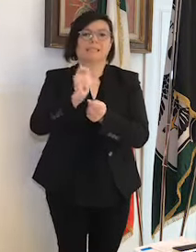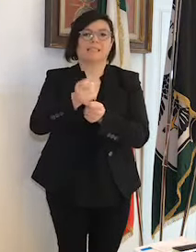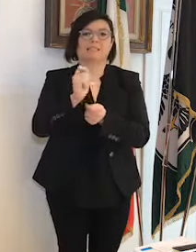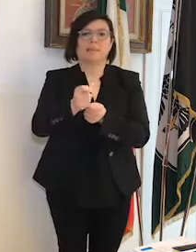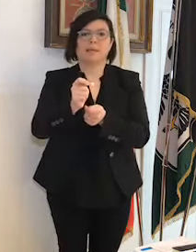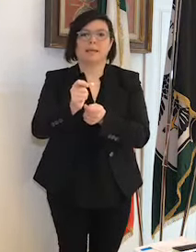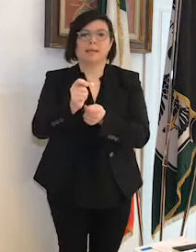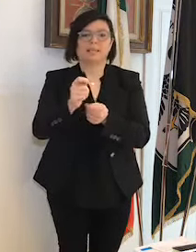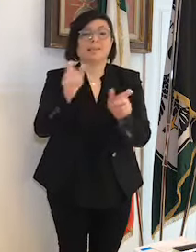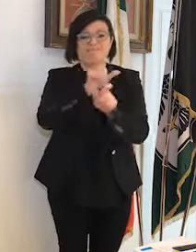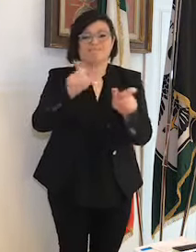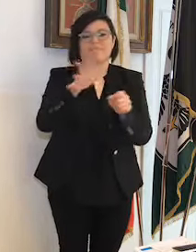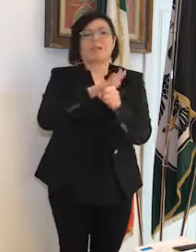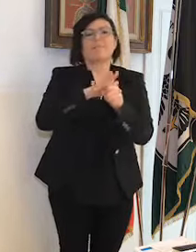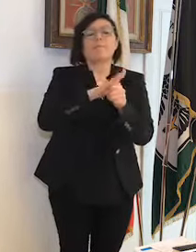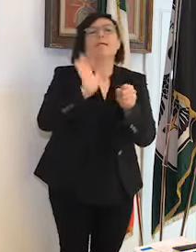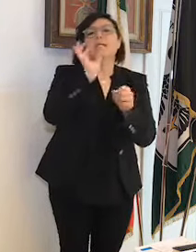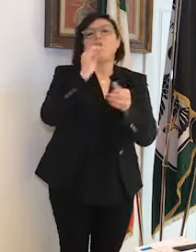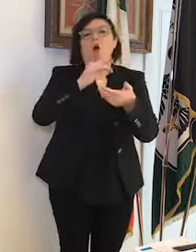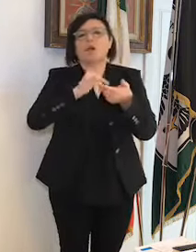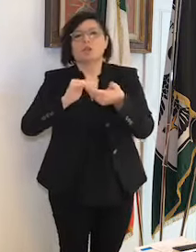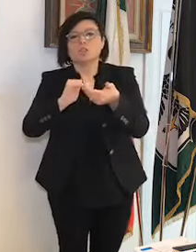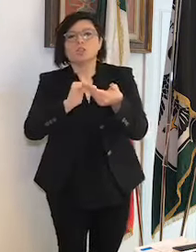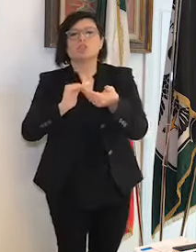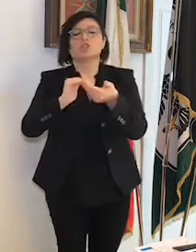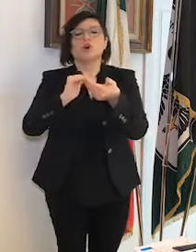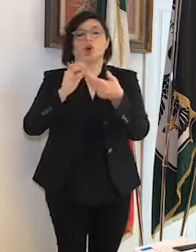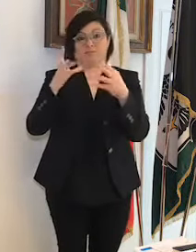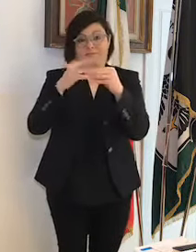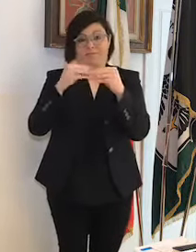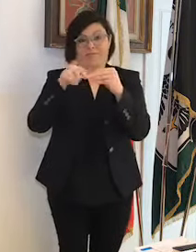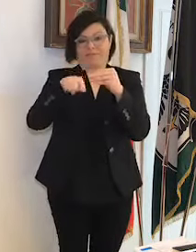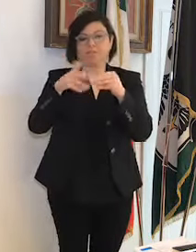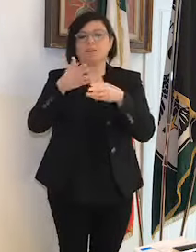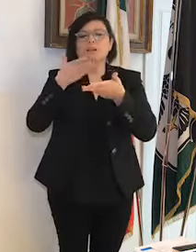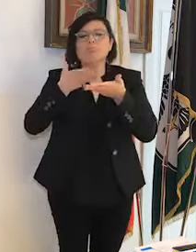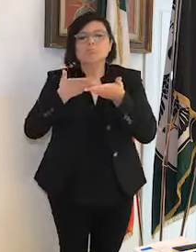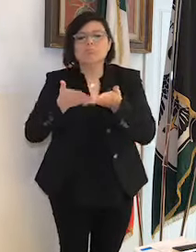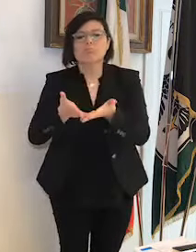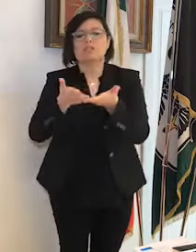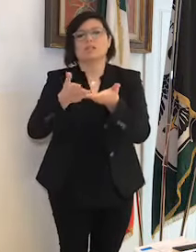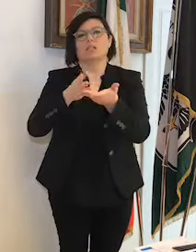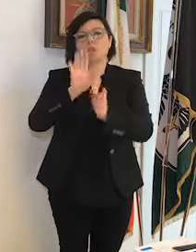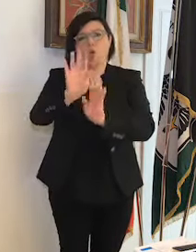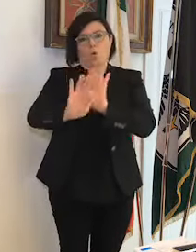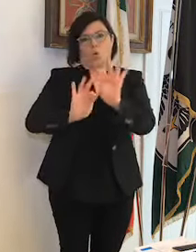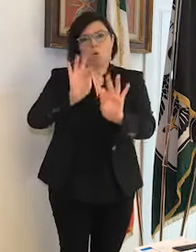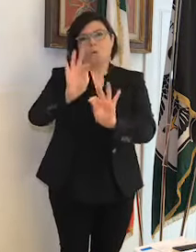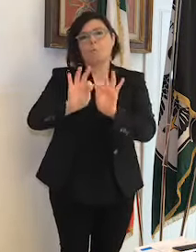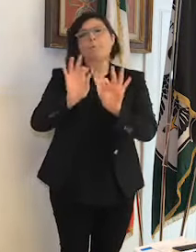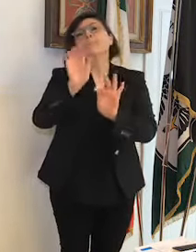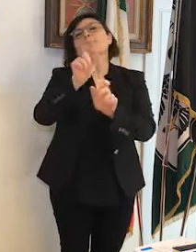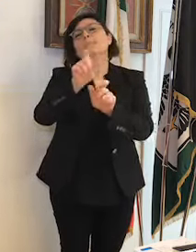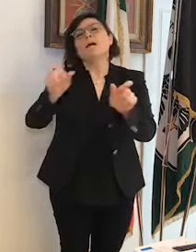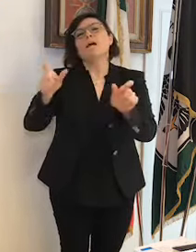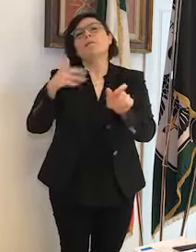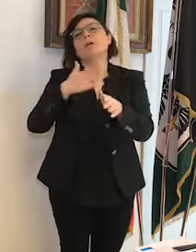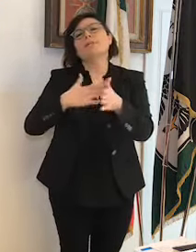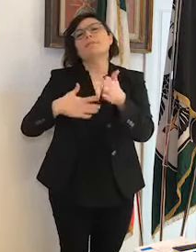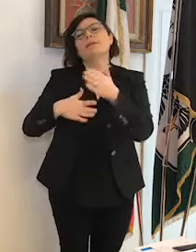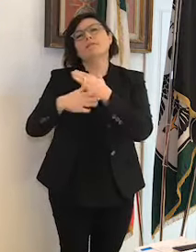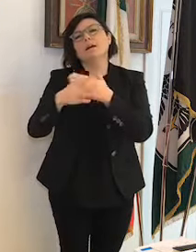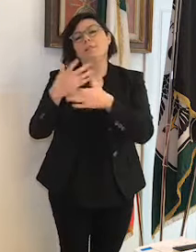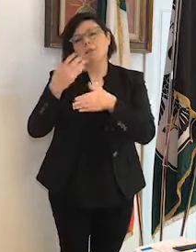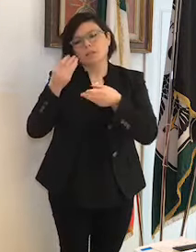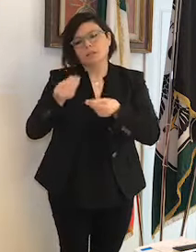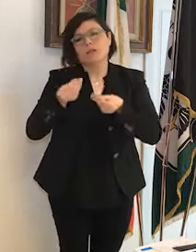sostengono le associazioni appunto che assistono persone con eh disabilità e